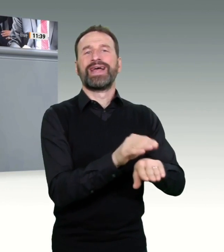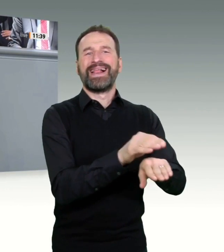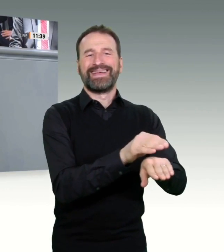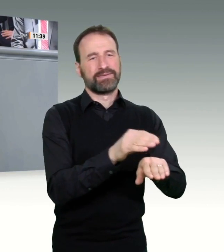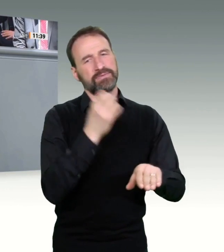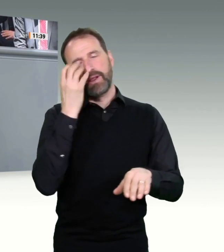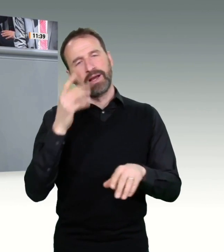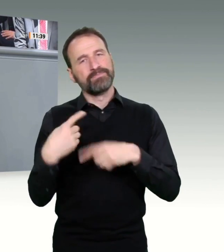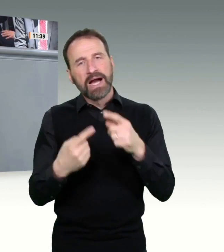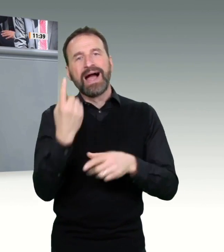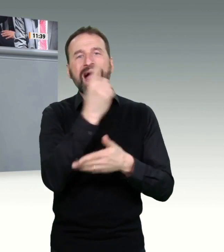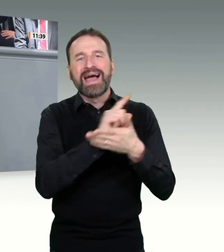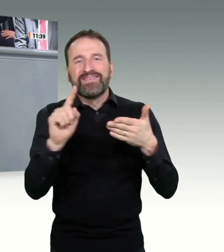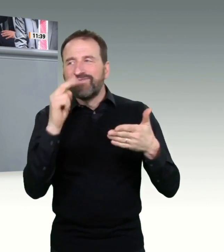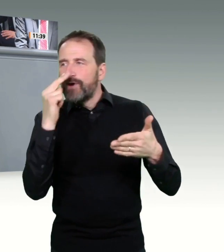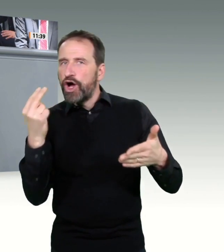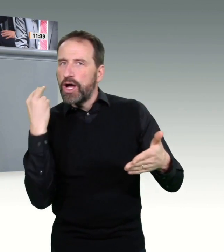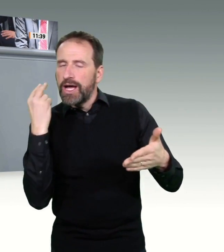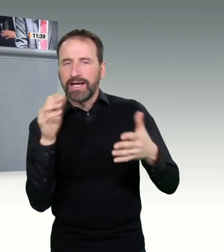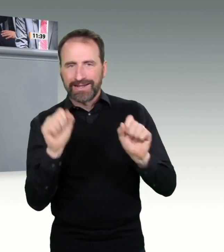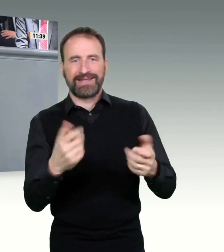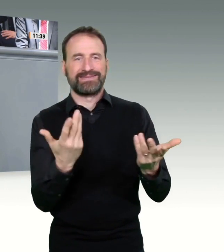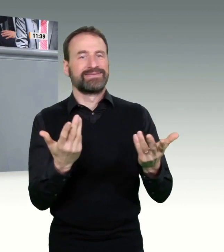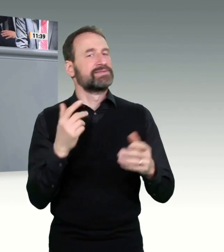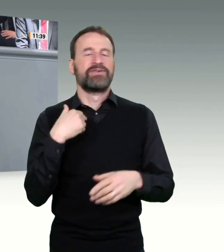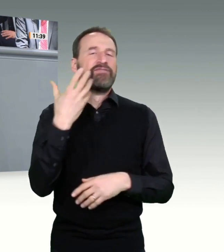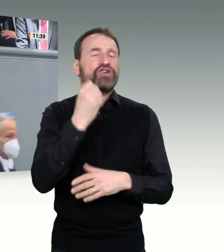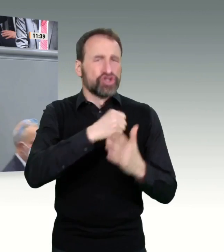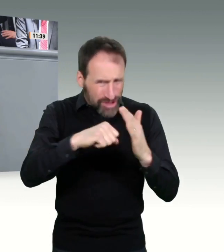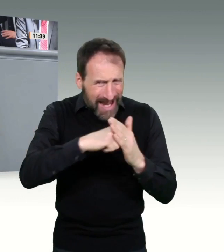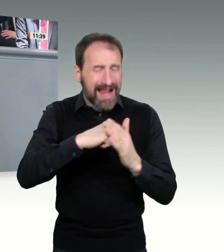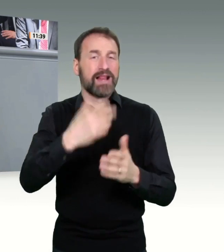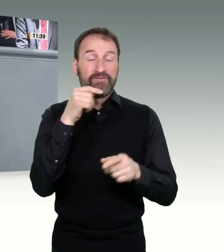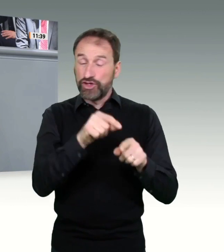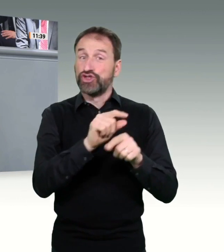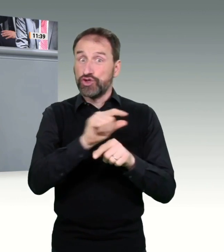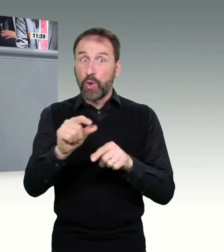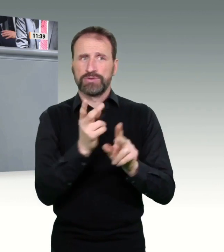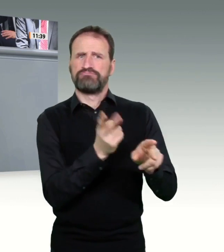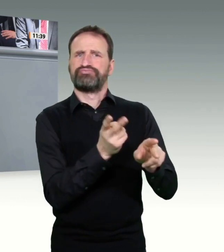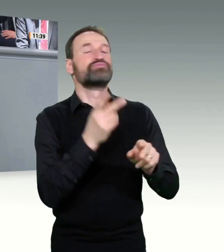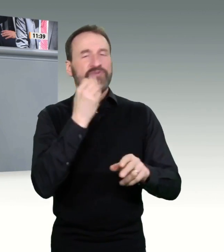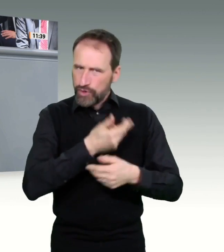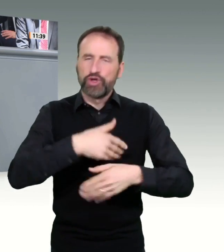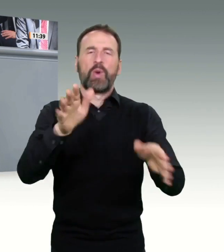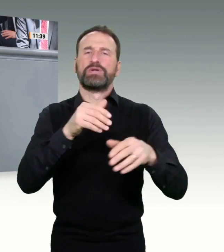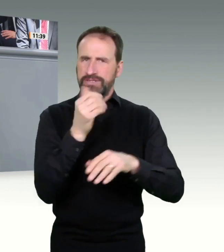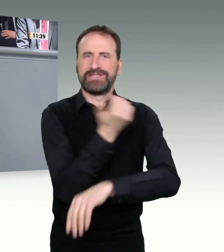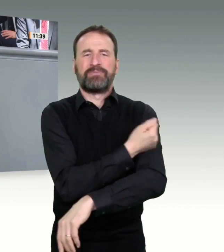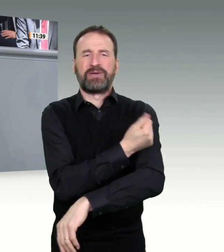Aber zum Beispiel gab es von unserem Bundesgesundheitsminister Jens Spahn dazu auch schon am 15. Februar ein Schreiben, wo er eben ganz